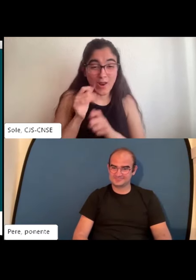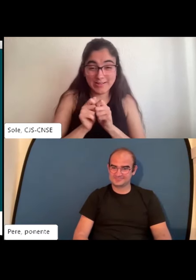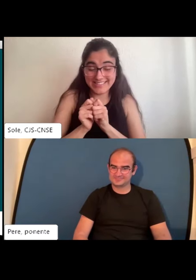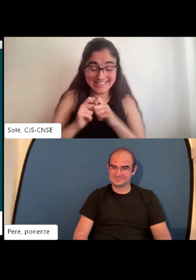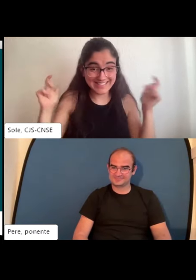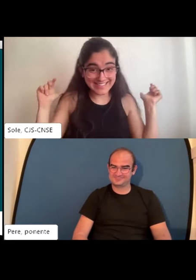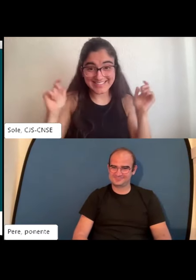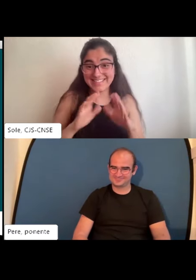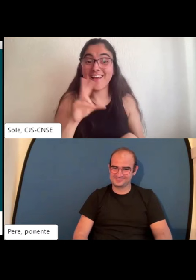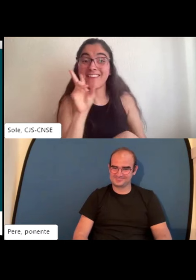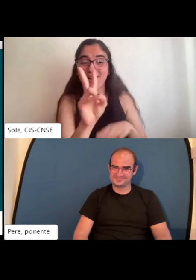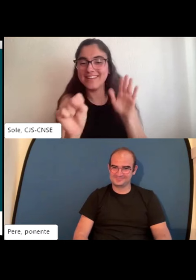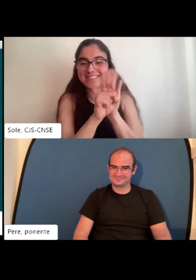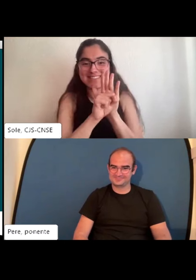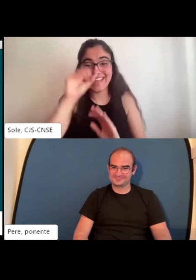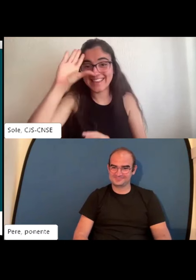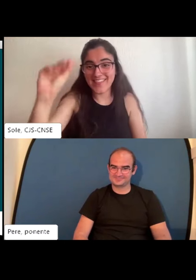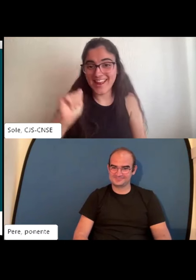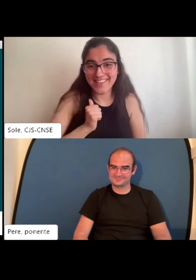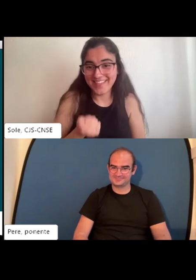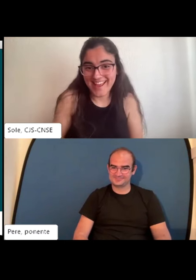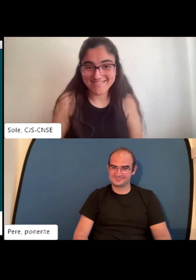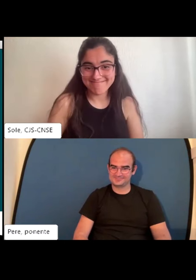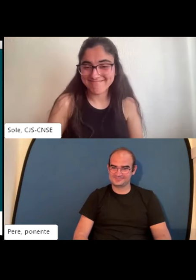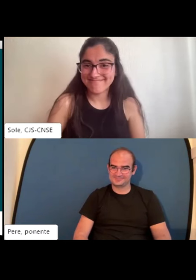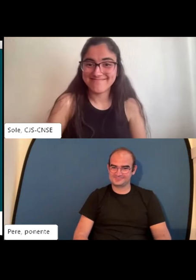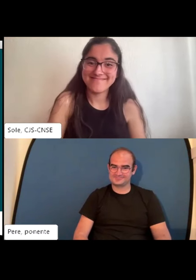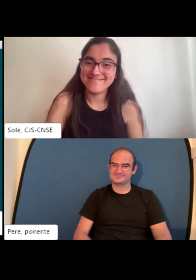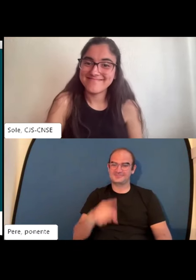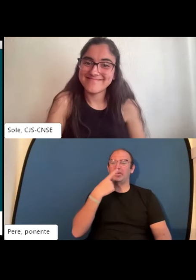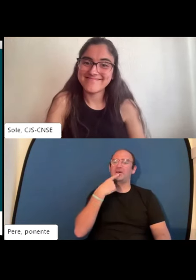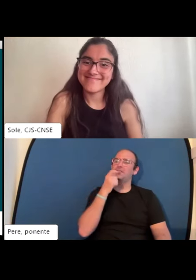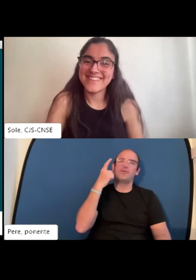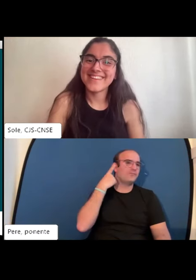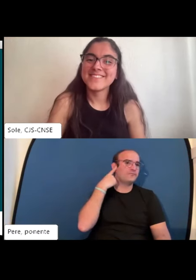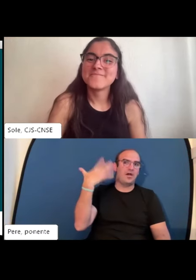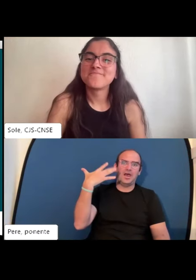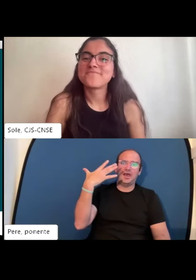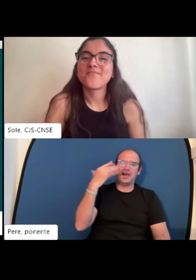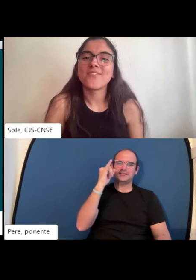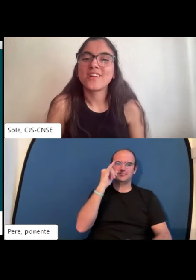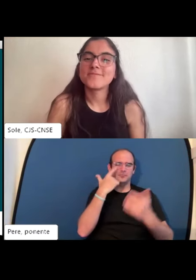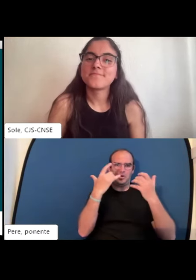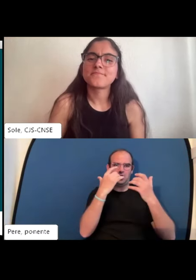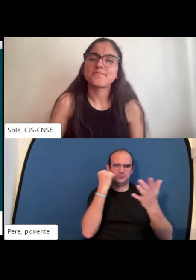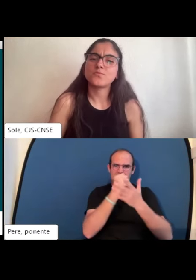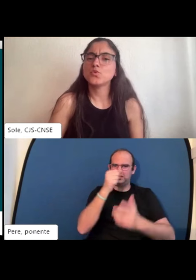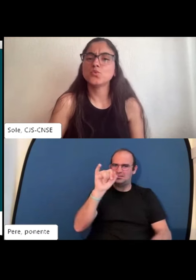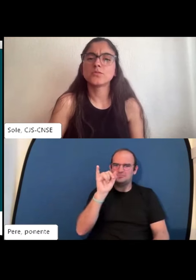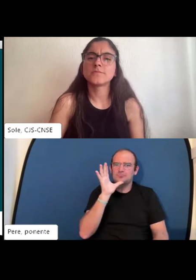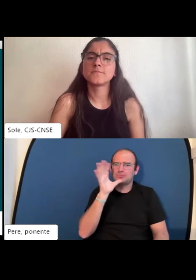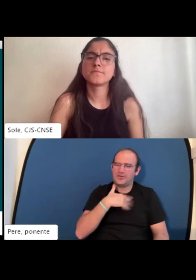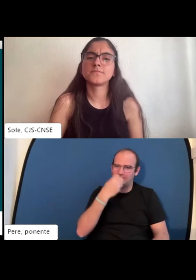inteligencia artificial que ahora es algo que bueno está de moda está en auge dices que es